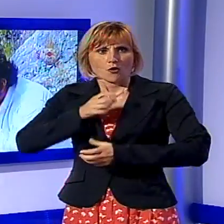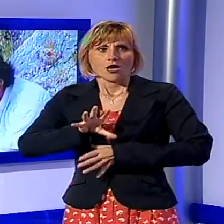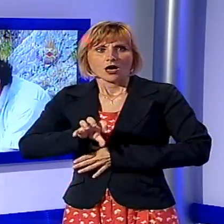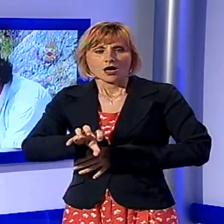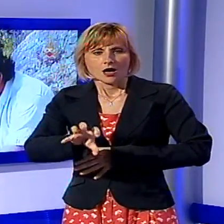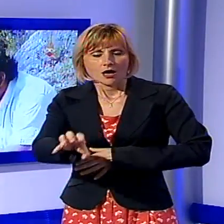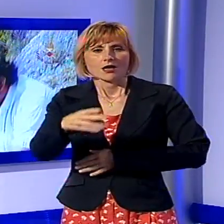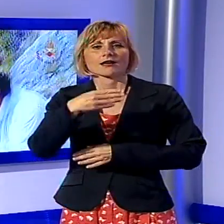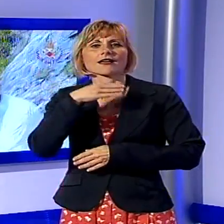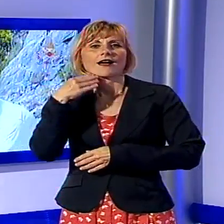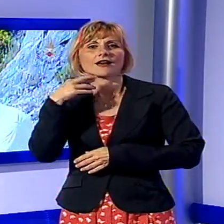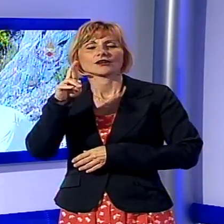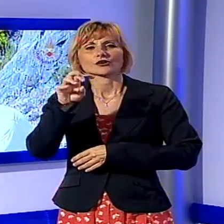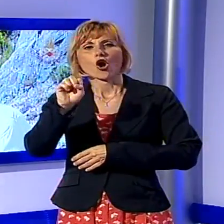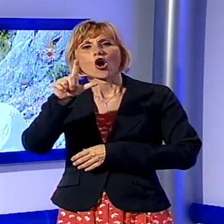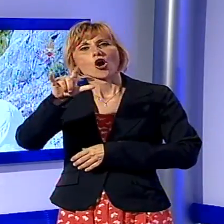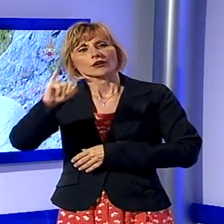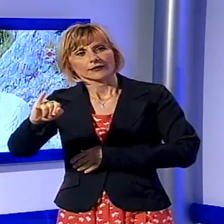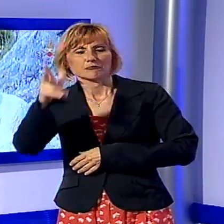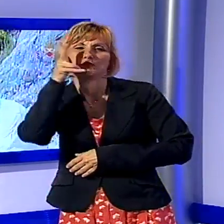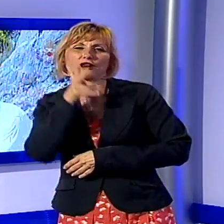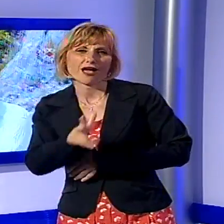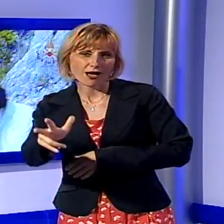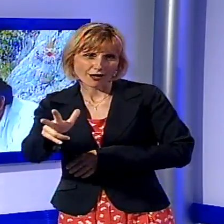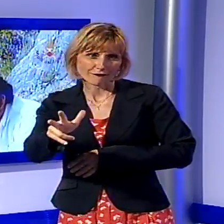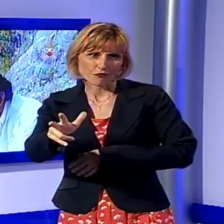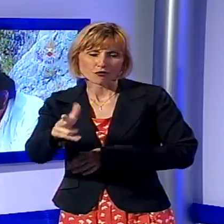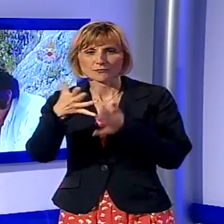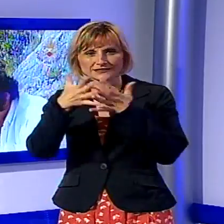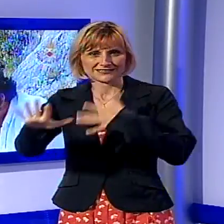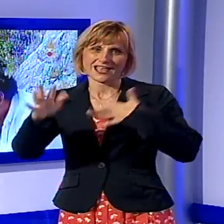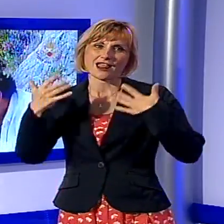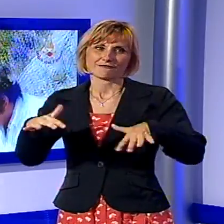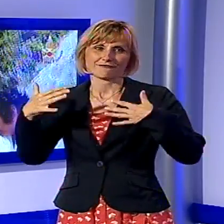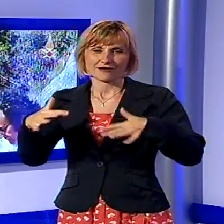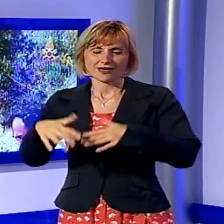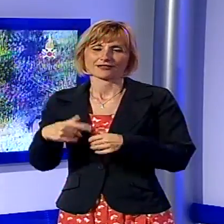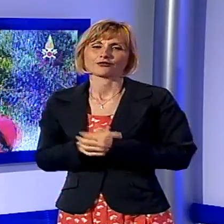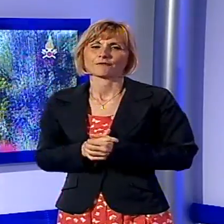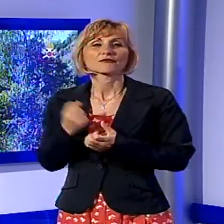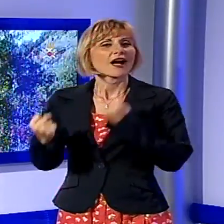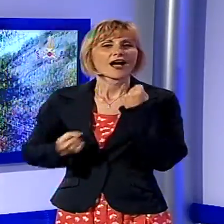di Nomeroli è stato docile in modo da agevolare il soccorso e dunque davvero un'avventura a lieto fine.